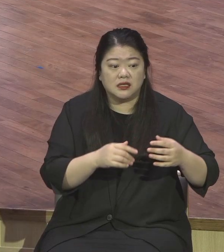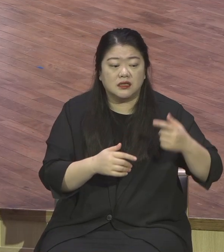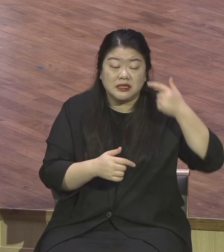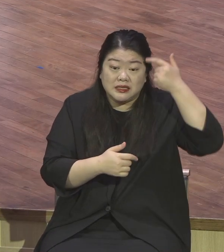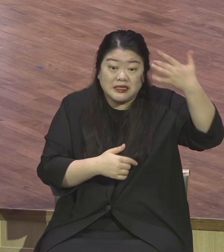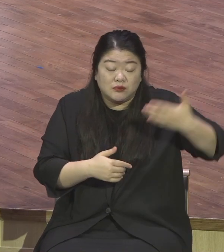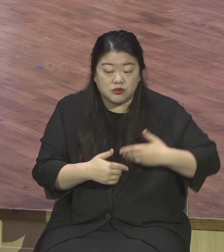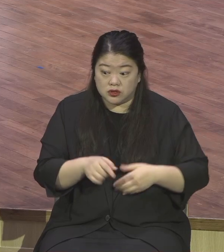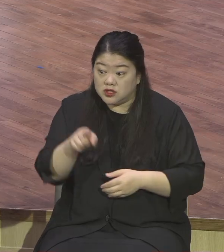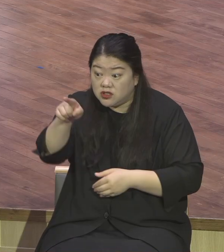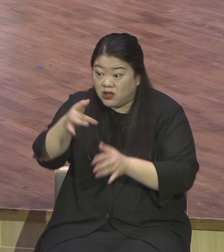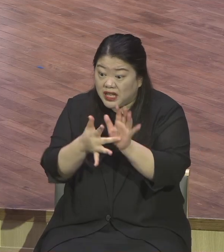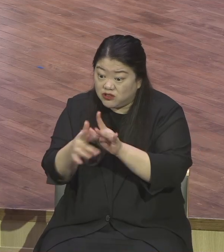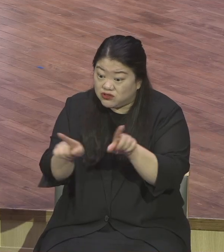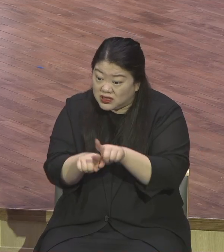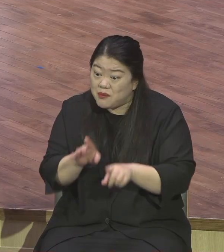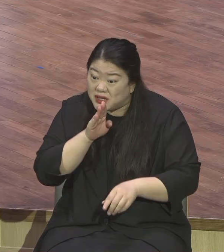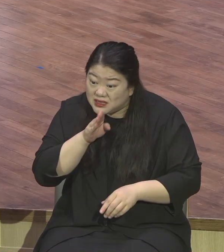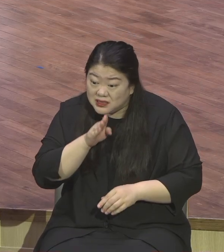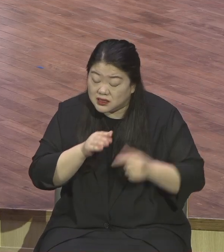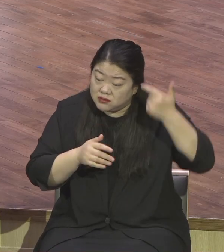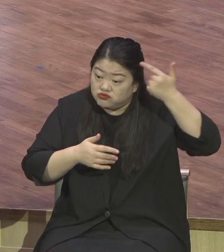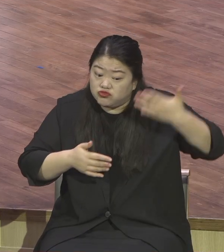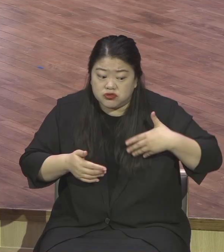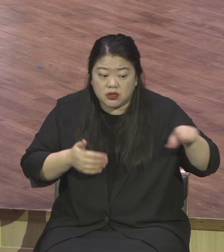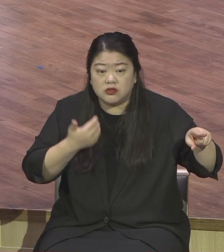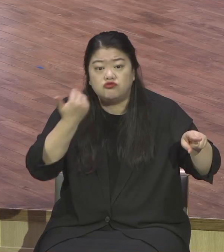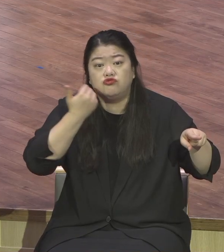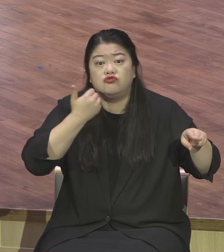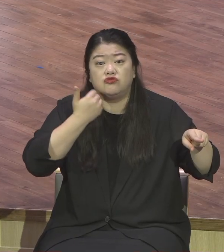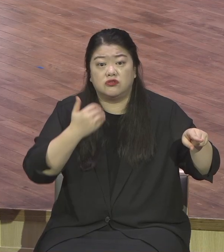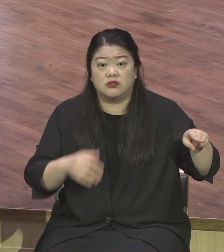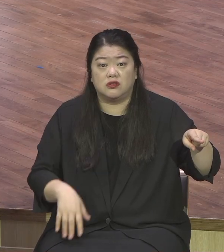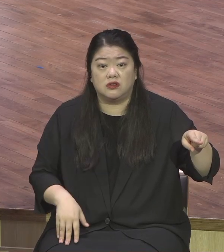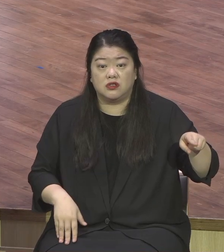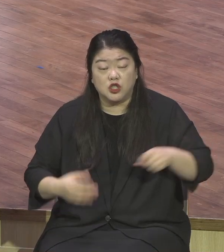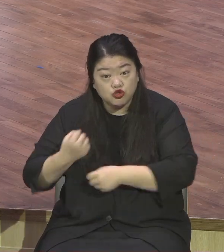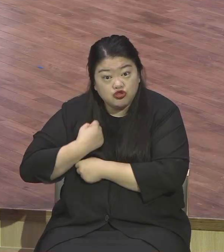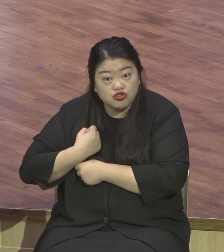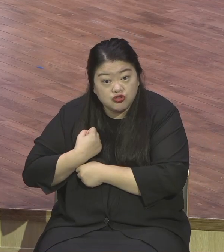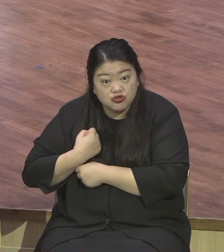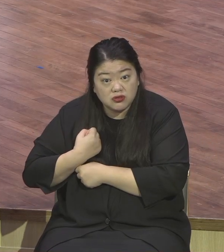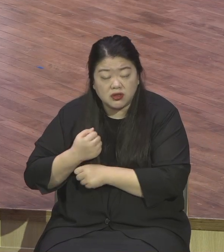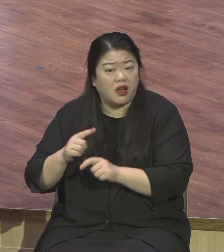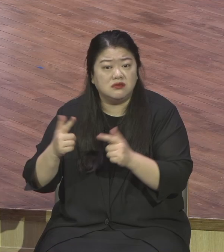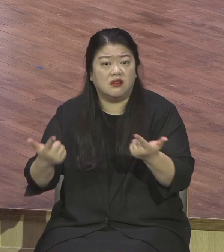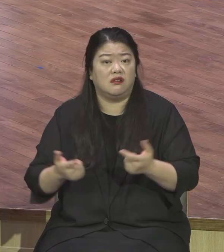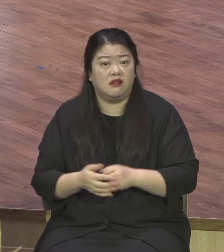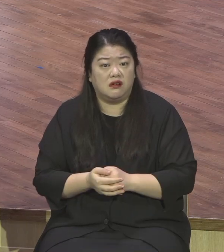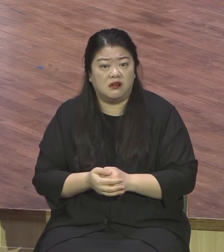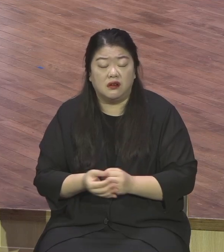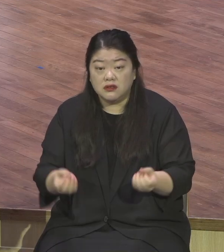제사장도 아니고 아무 힘없는 어린